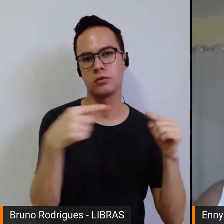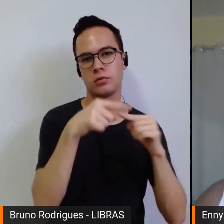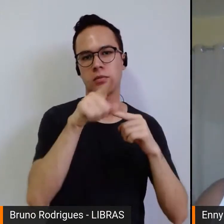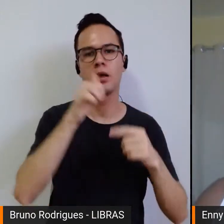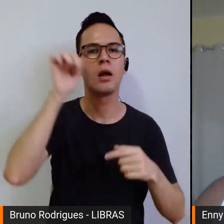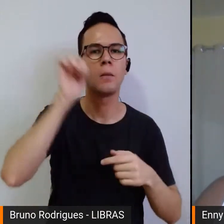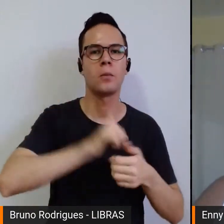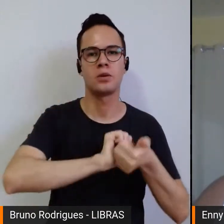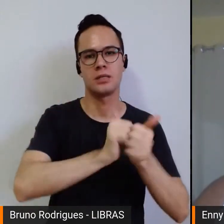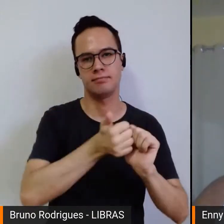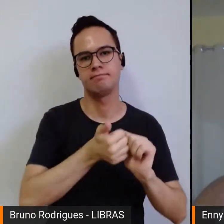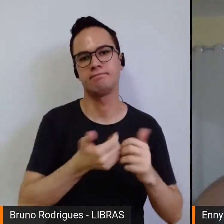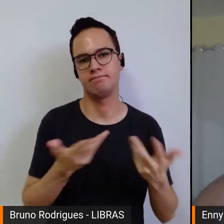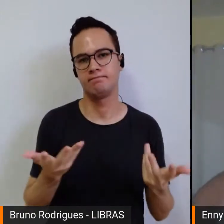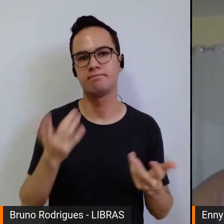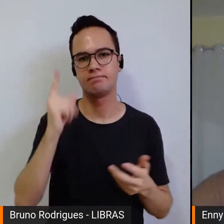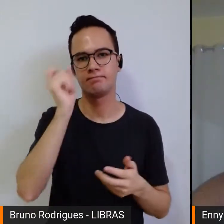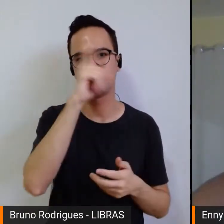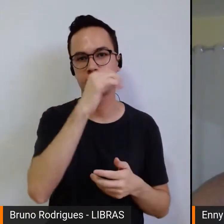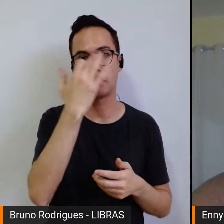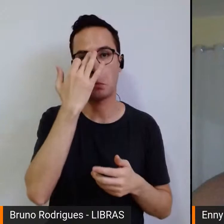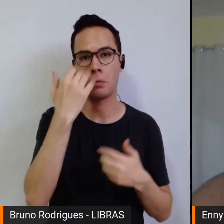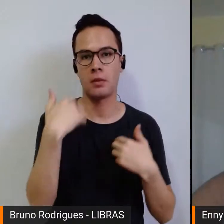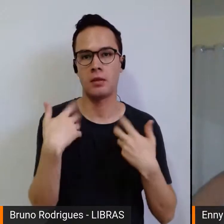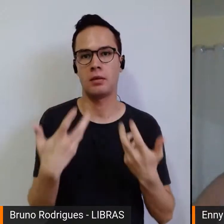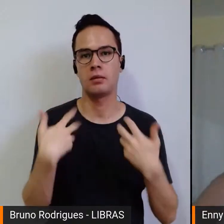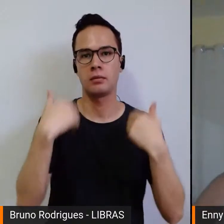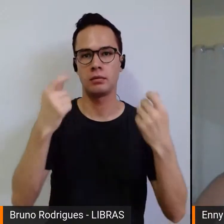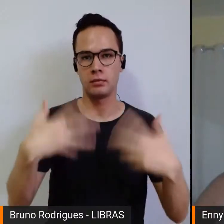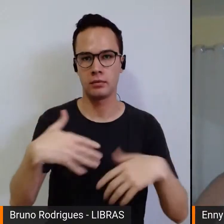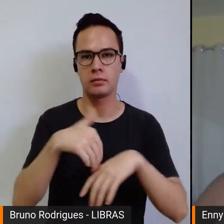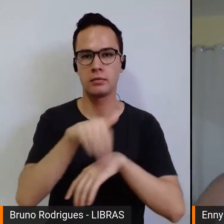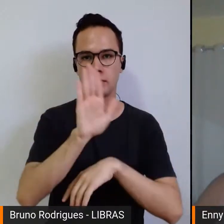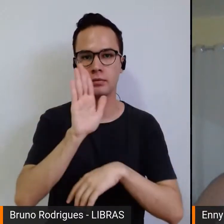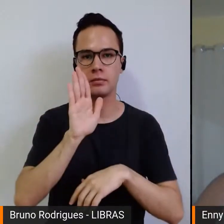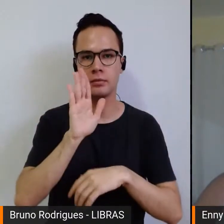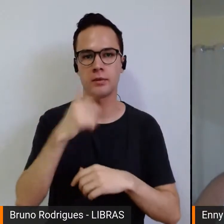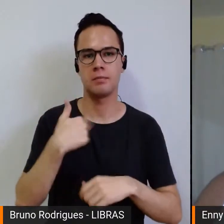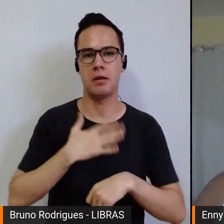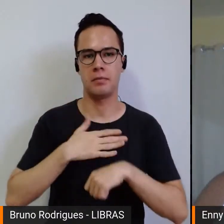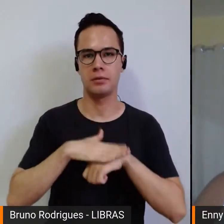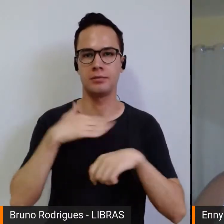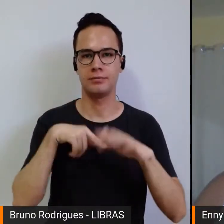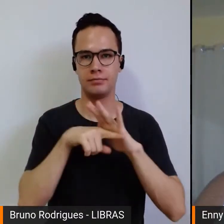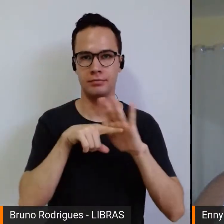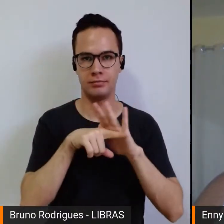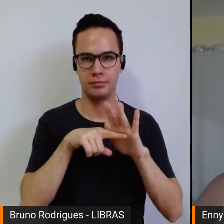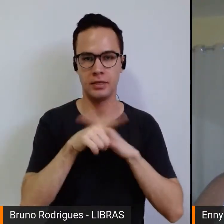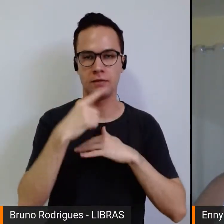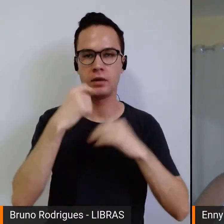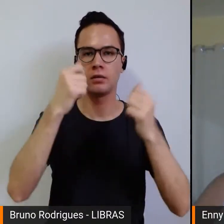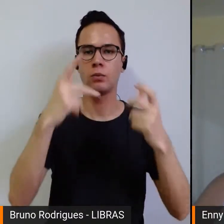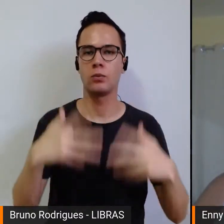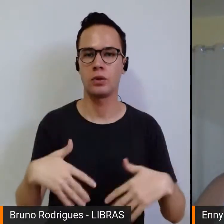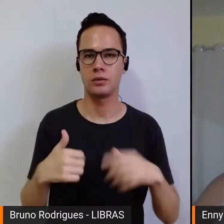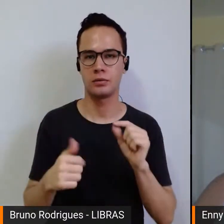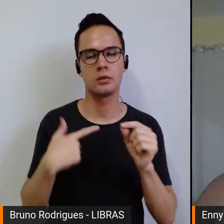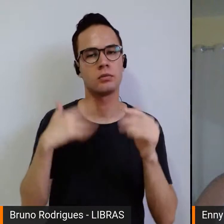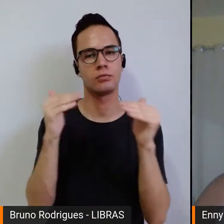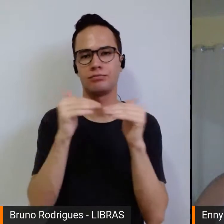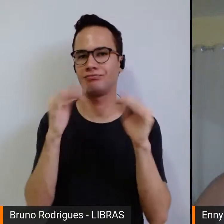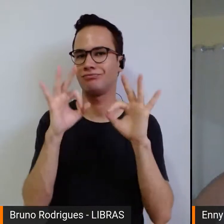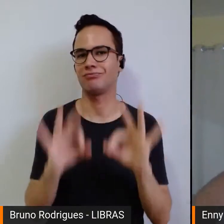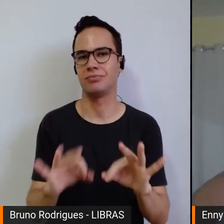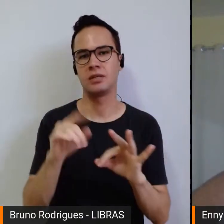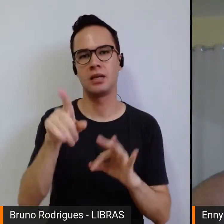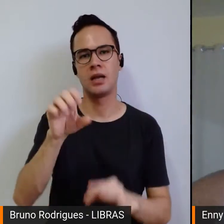esporte. Então, eu gostaria de falar um pouquinho sobre a minha pesquisa para dizer que concordo plenamente com